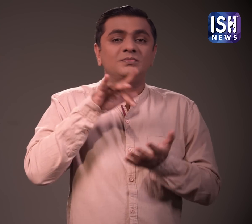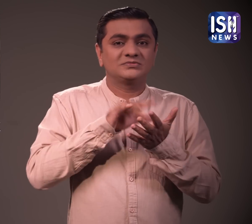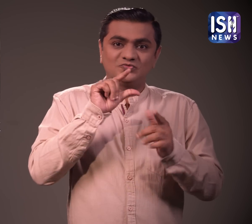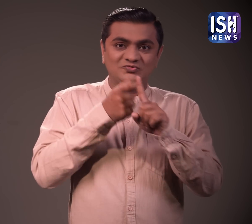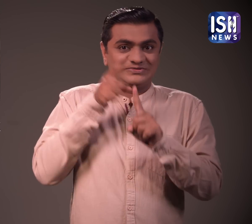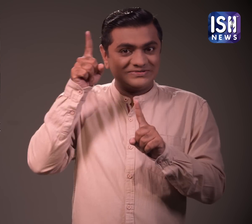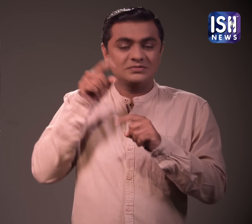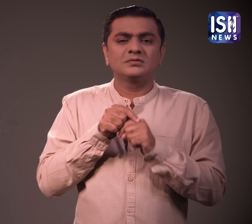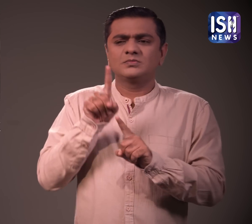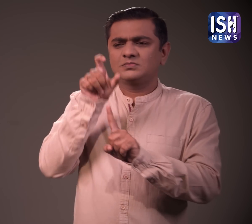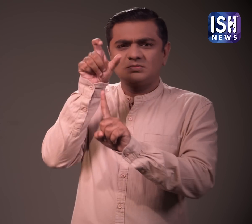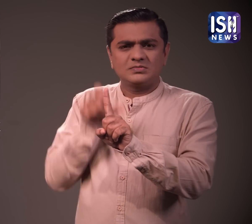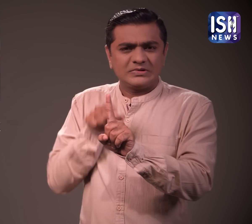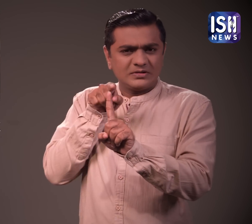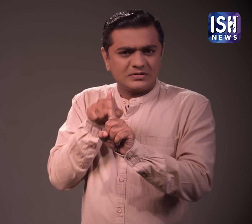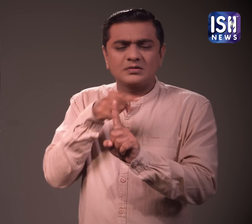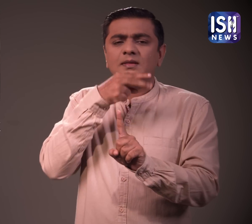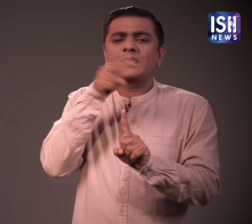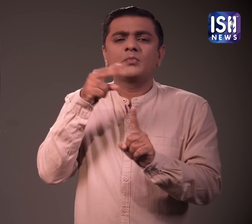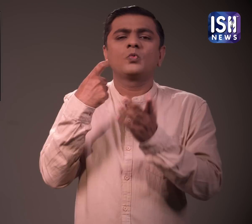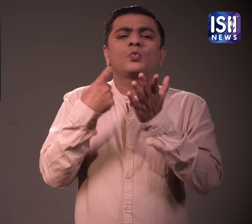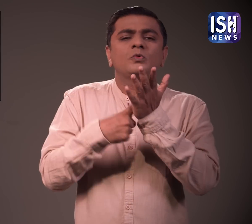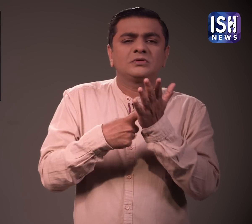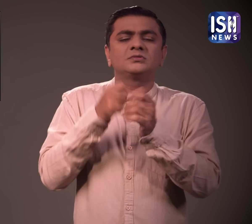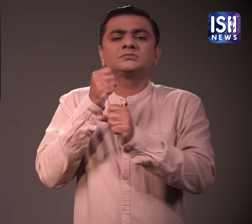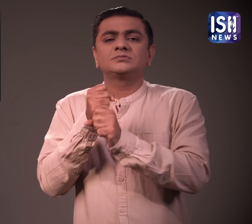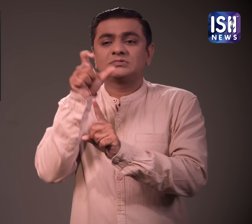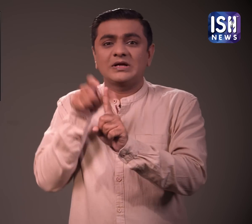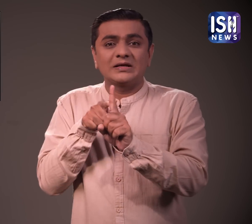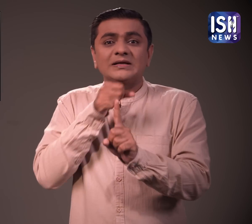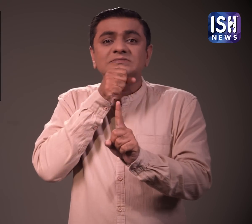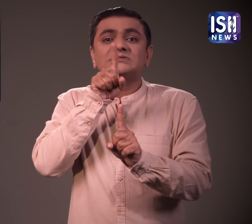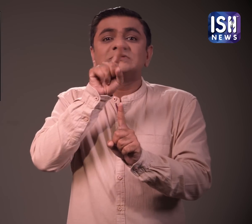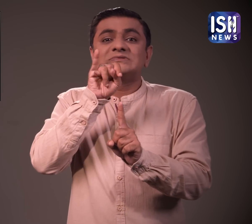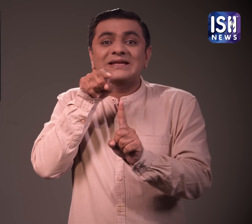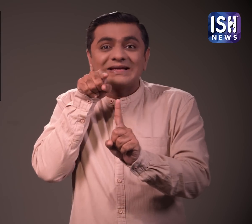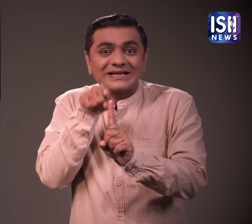ब्रिटिन में 16 साल के रोहन गोधानिया की प्रोटीन शेक पीने से मौथ हो गई